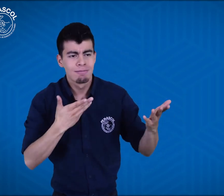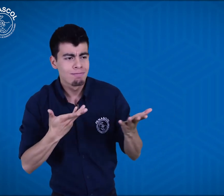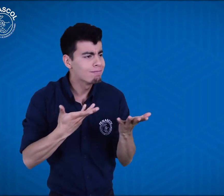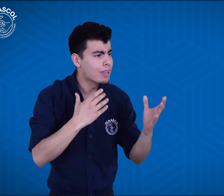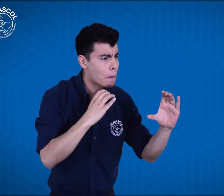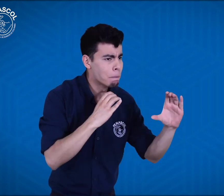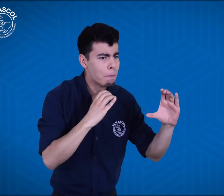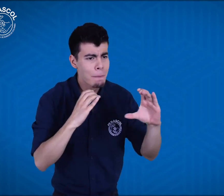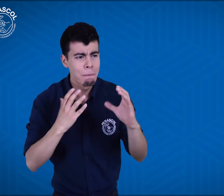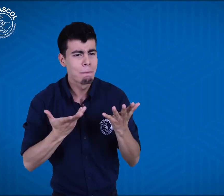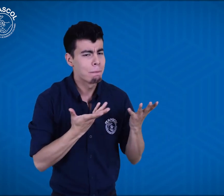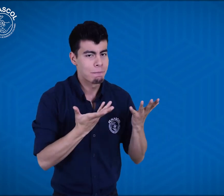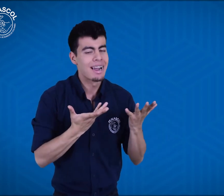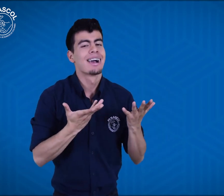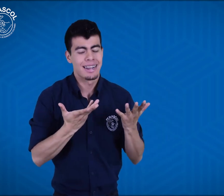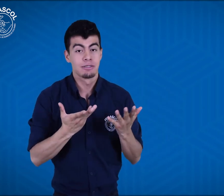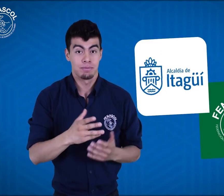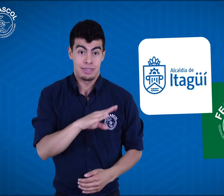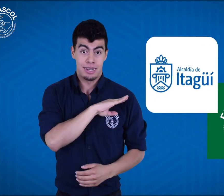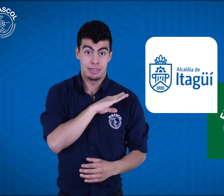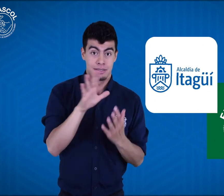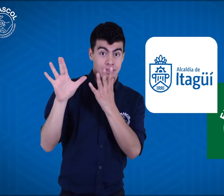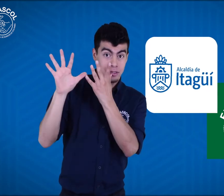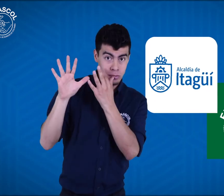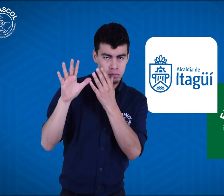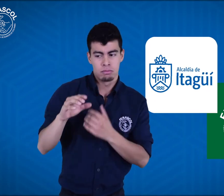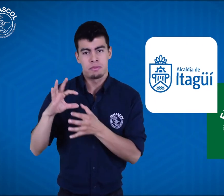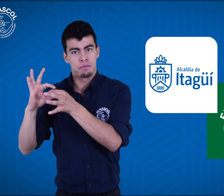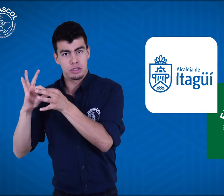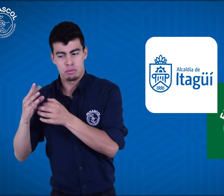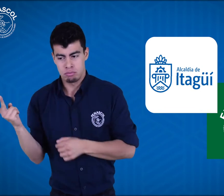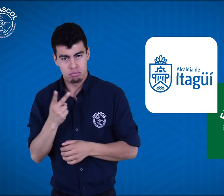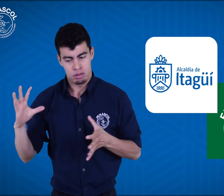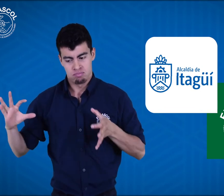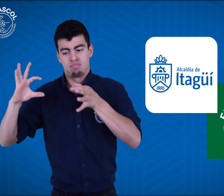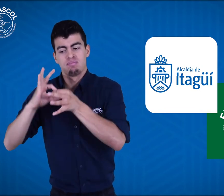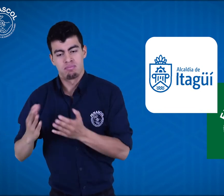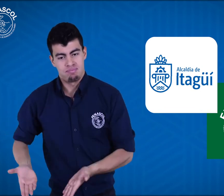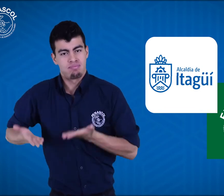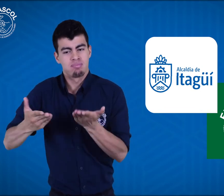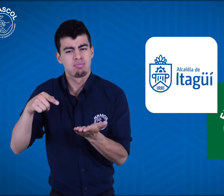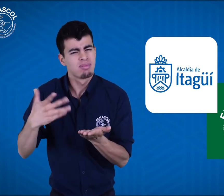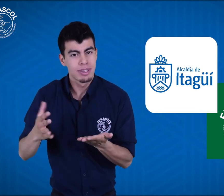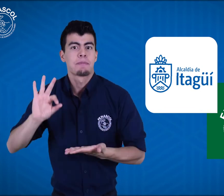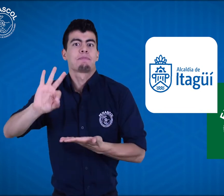trámite en la alcaldía? Bueno, la alcaldía de Itagüí, en alianza con FENASCOL, brindan